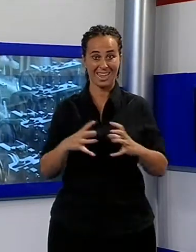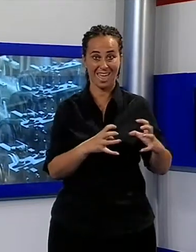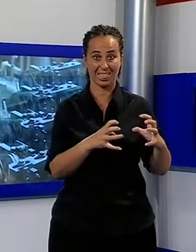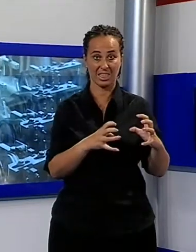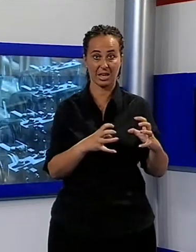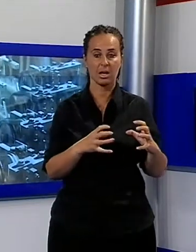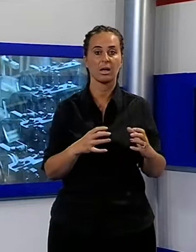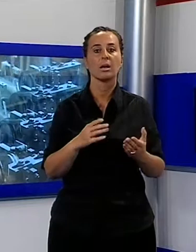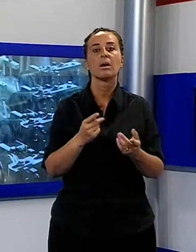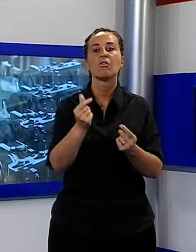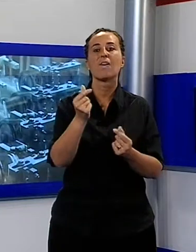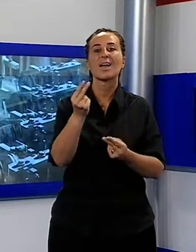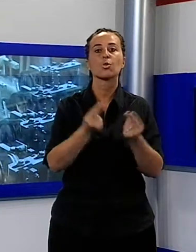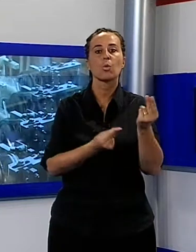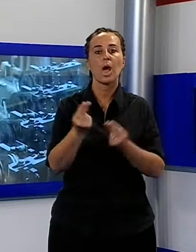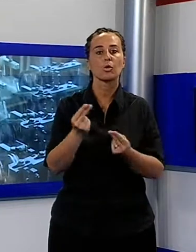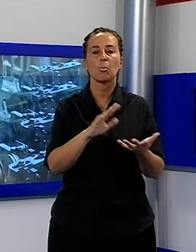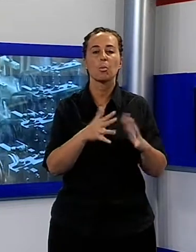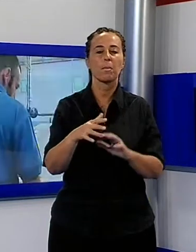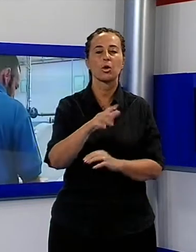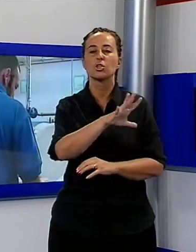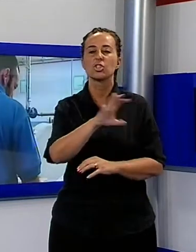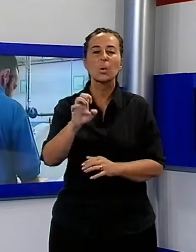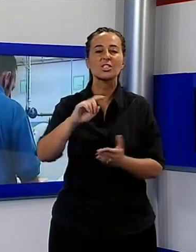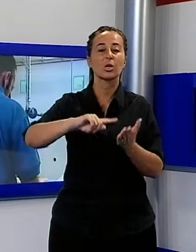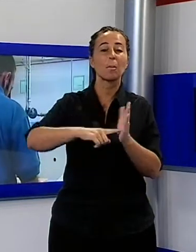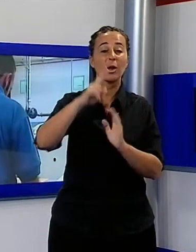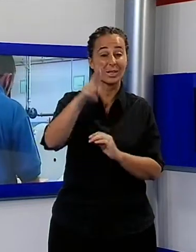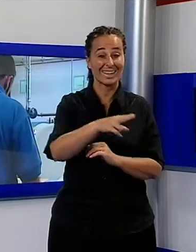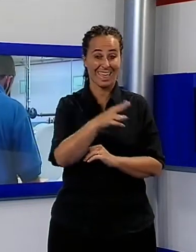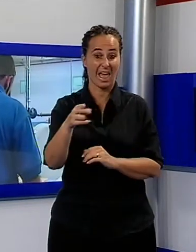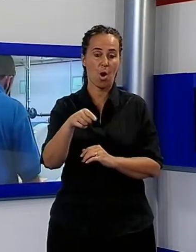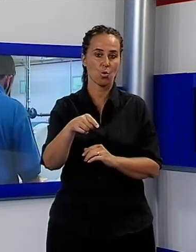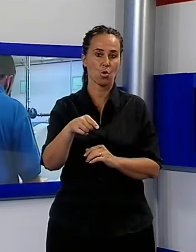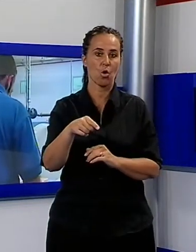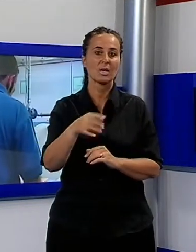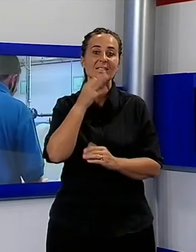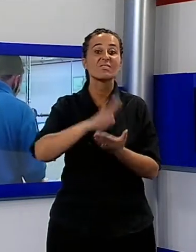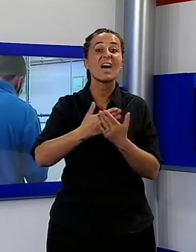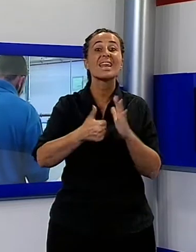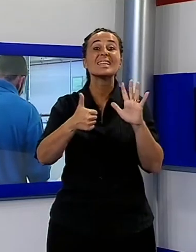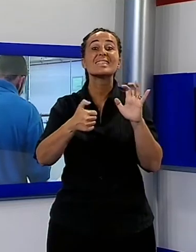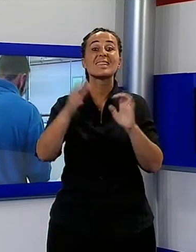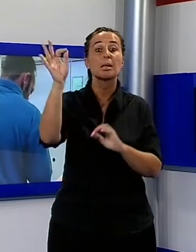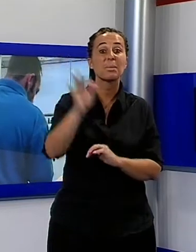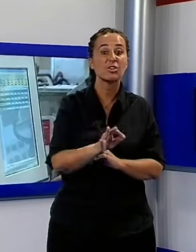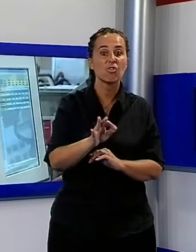.500 milioni di euro, oltre il 60% di quello totale delle industrie della provincia di Lucca. Gli